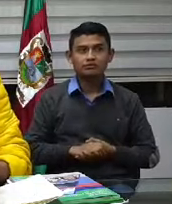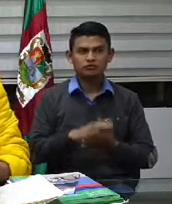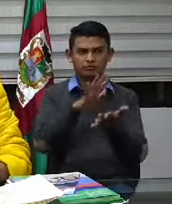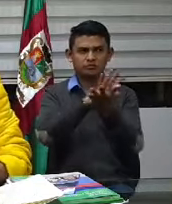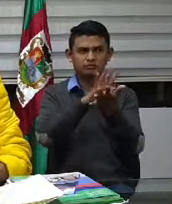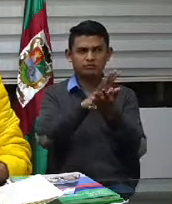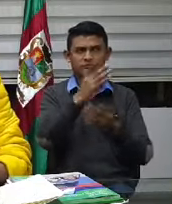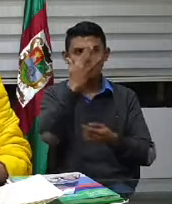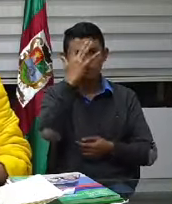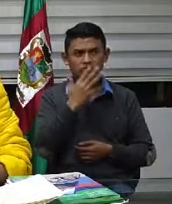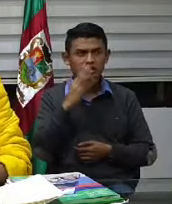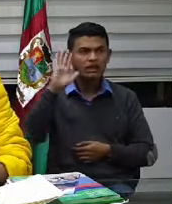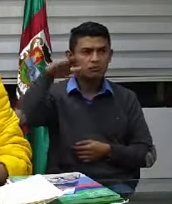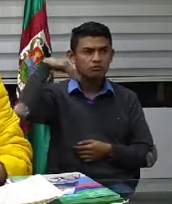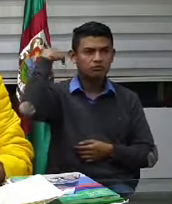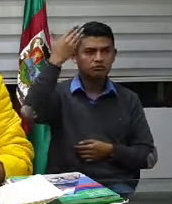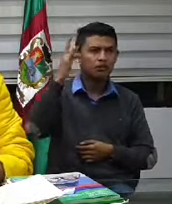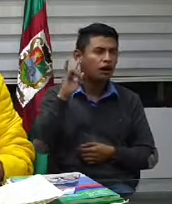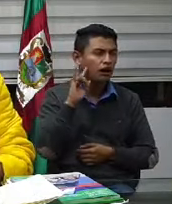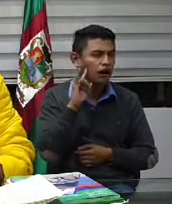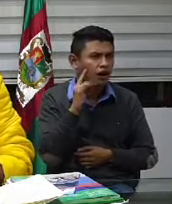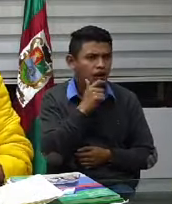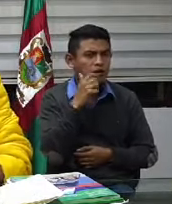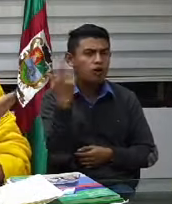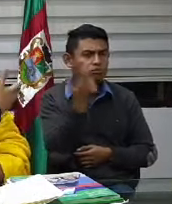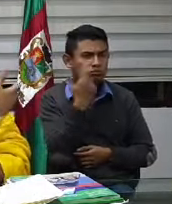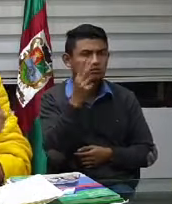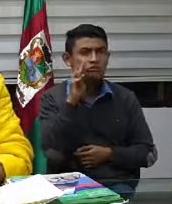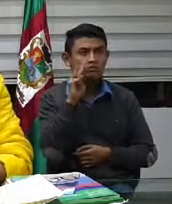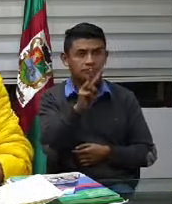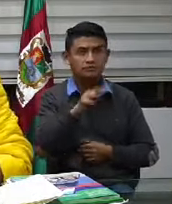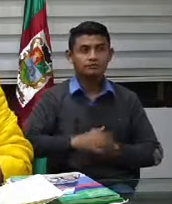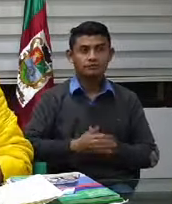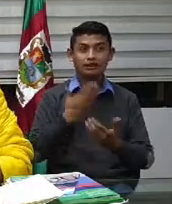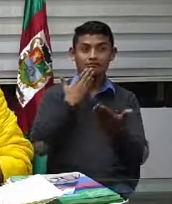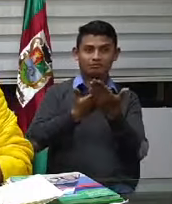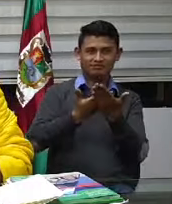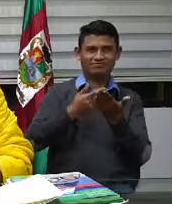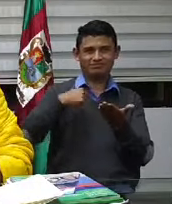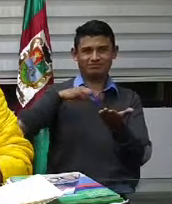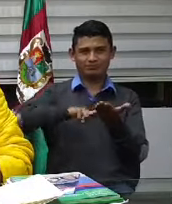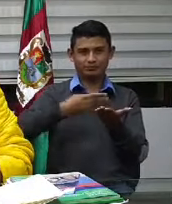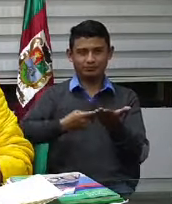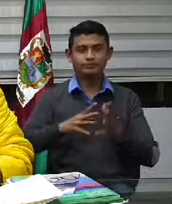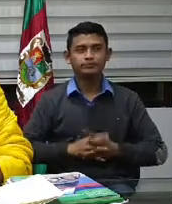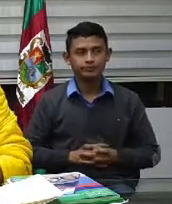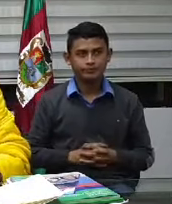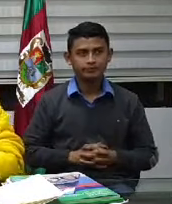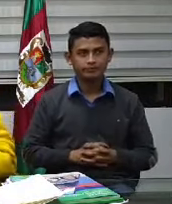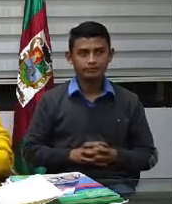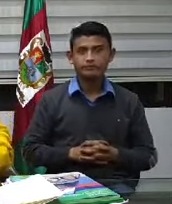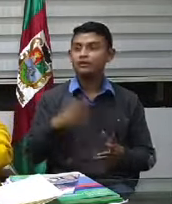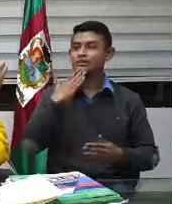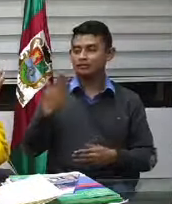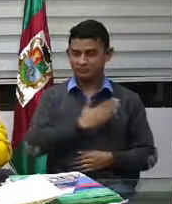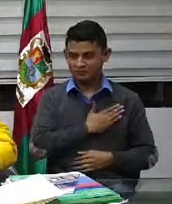redes lo pueden oír después con calma muchas gracias muchas gracias aquí a mi intérprete mi amigo siempre